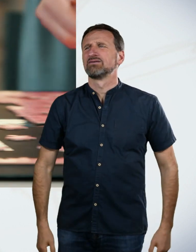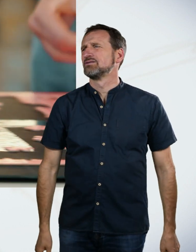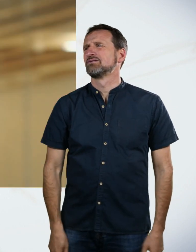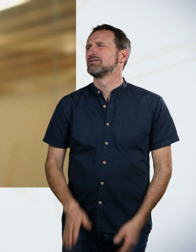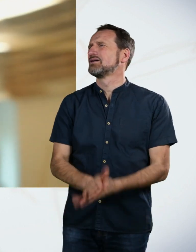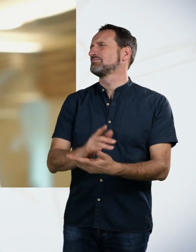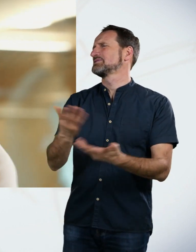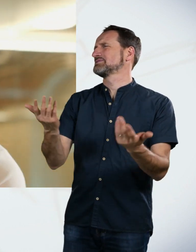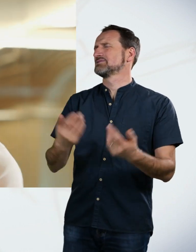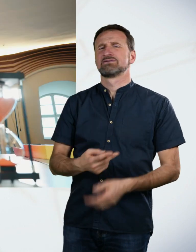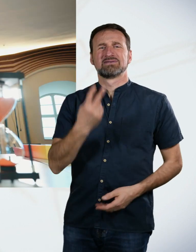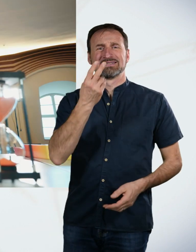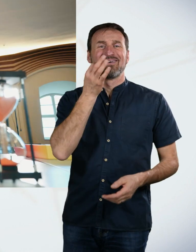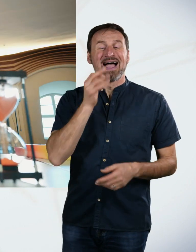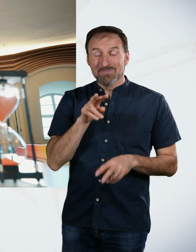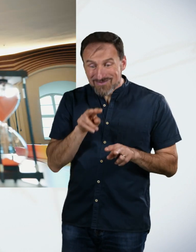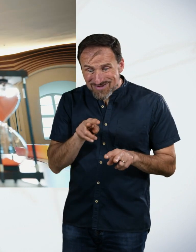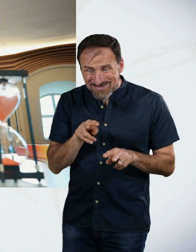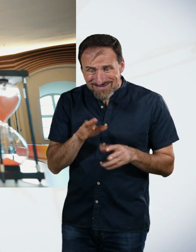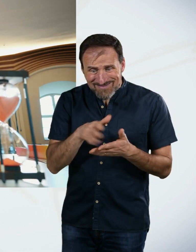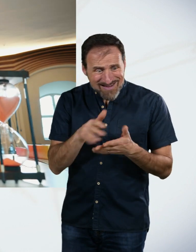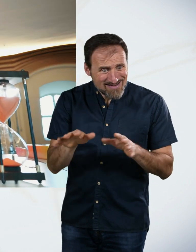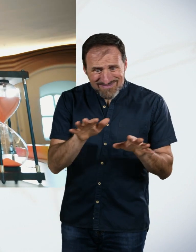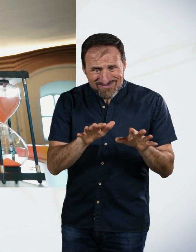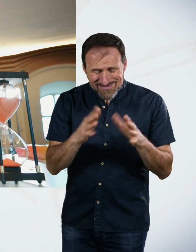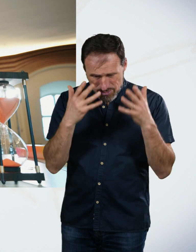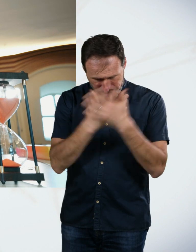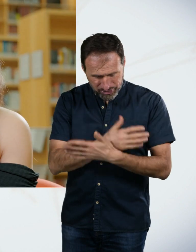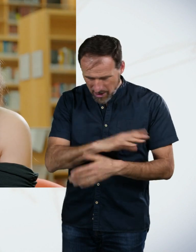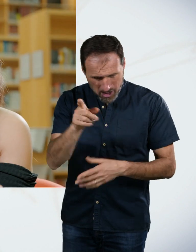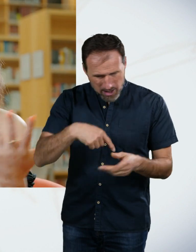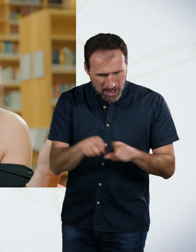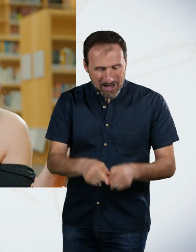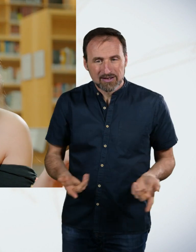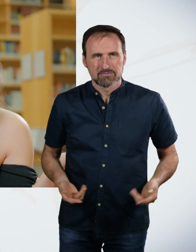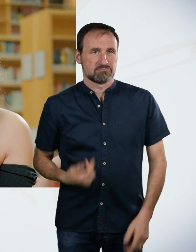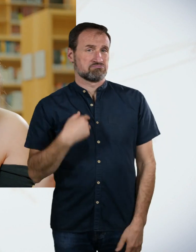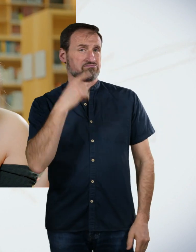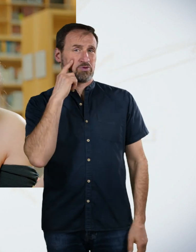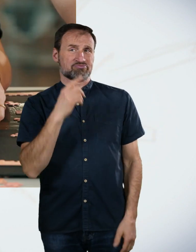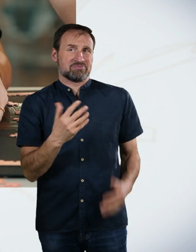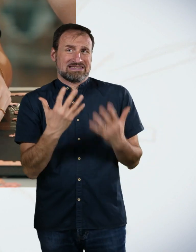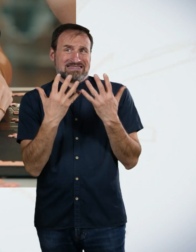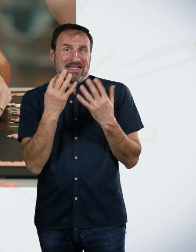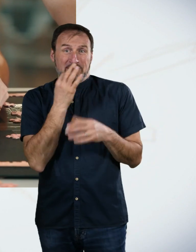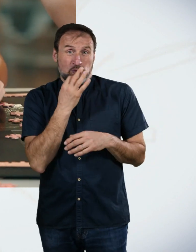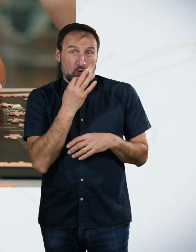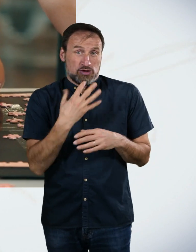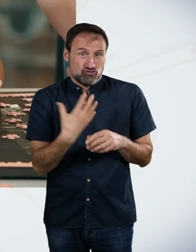Du guckst zwei Minuten auf die Farben und es sieht gleich aus. In den ersten zehn Minuten haben wir, glaube ich, vier Puzzleteile geschafft. Ich bin